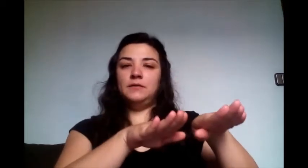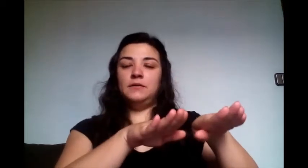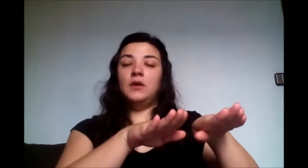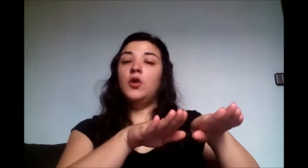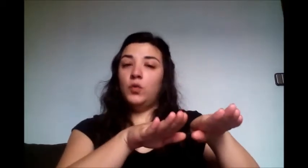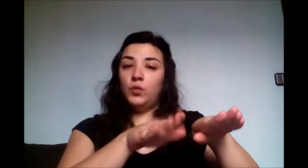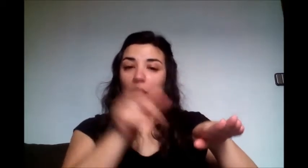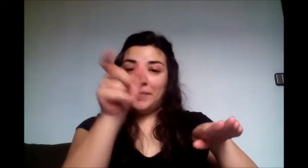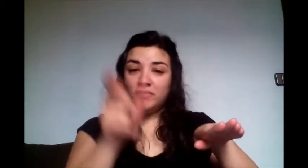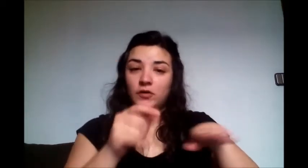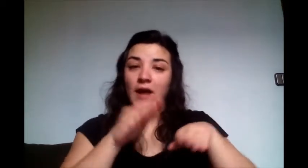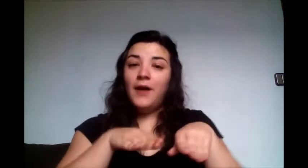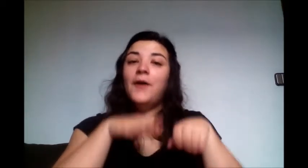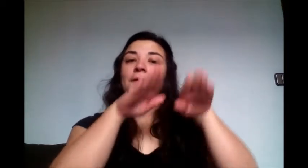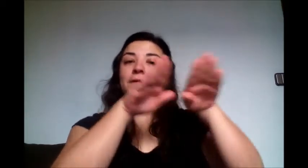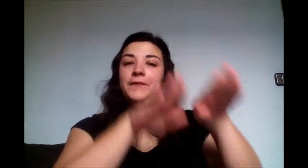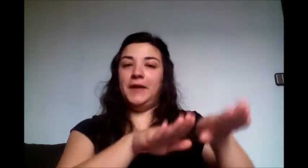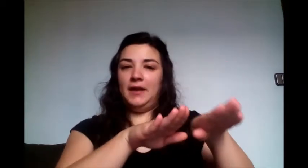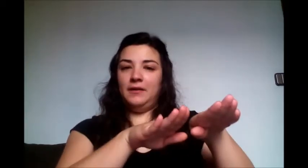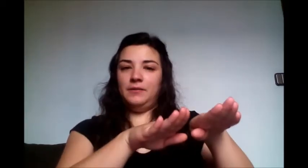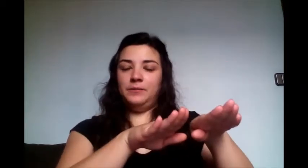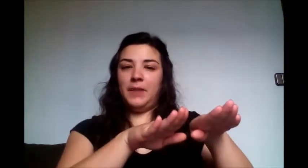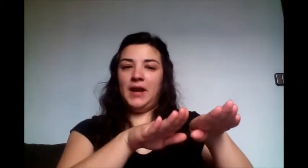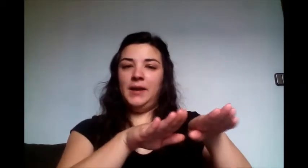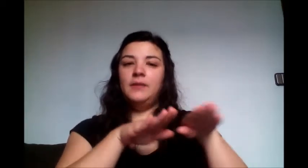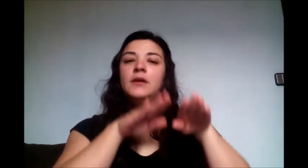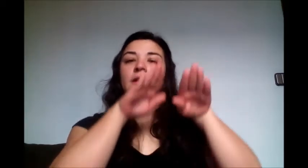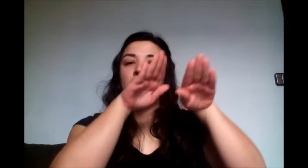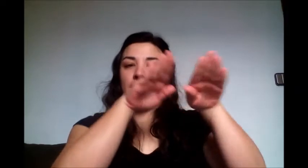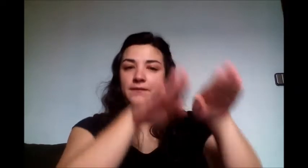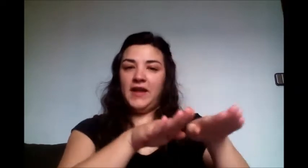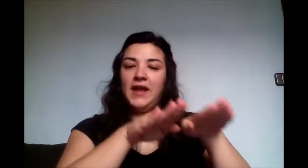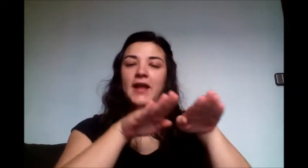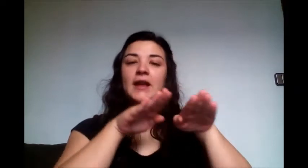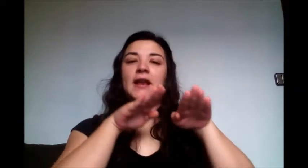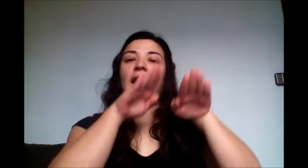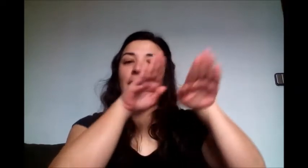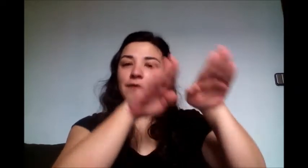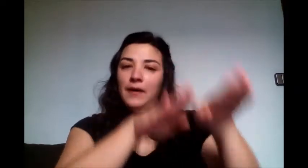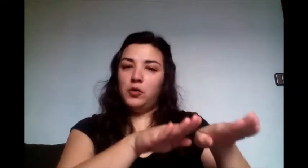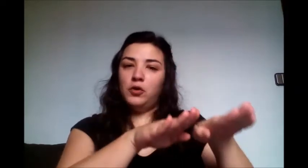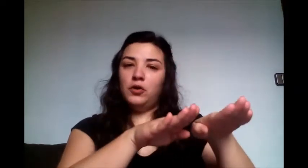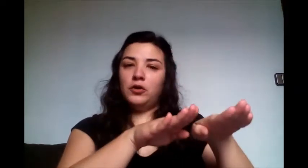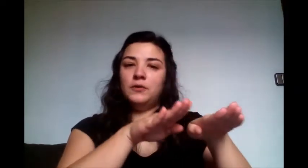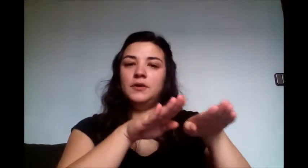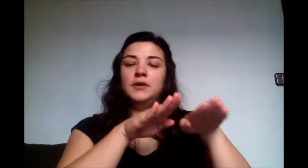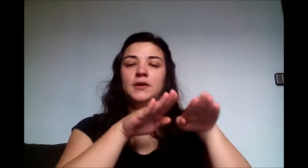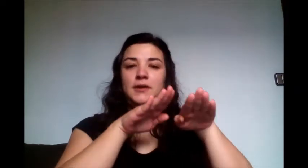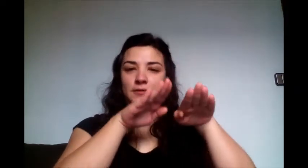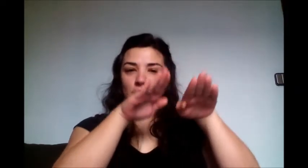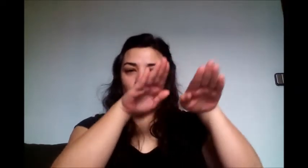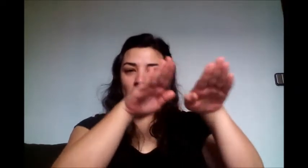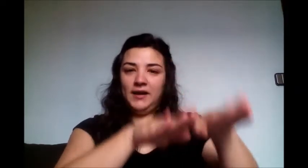Una persona... Fiel, ¿vale? Fiel, a favor. ¿Ok?